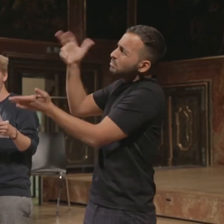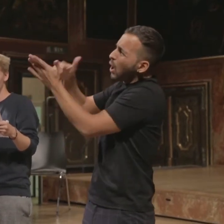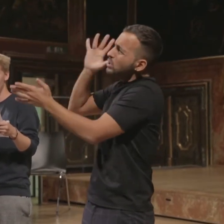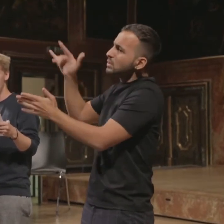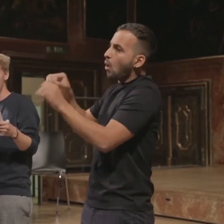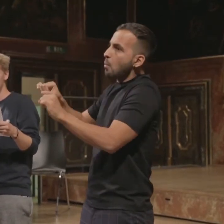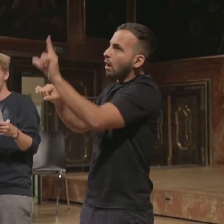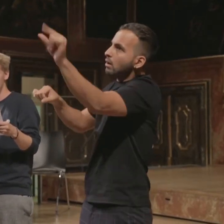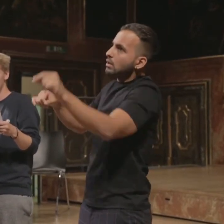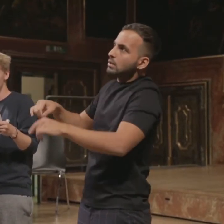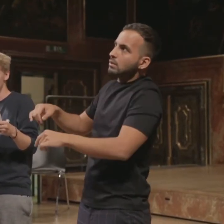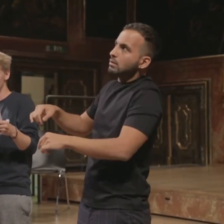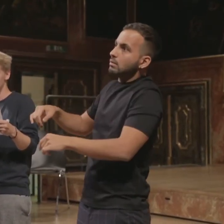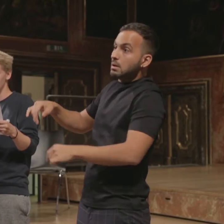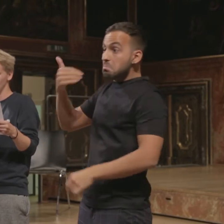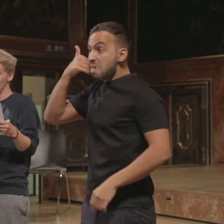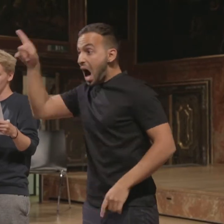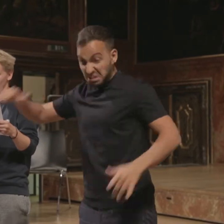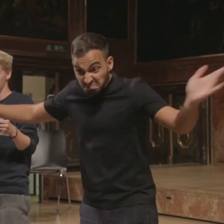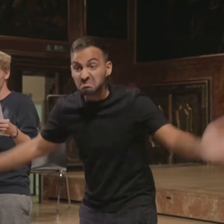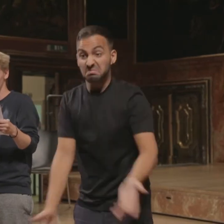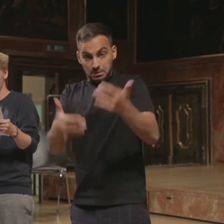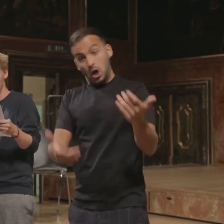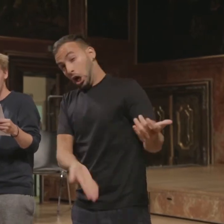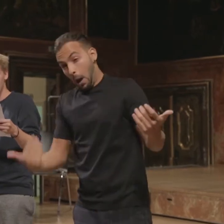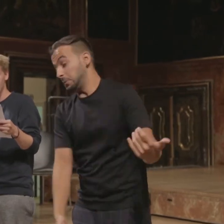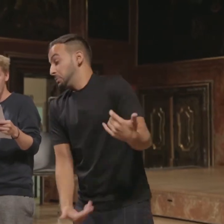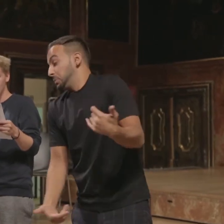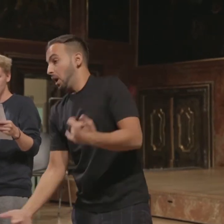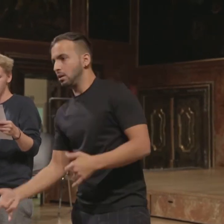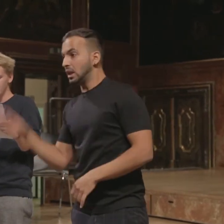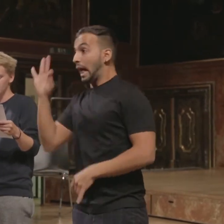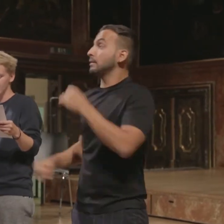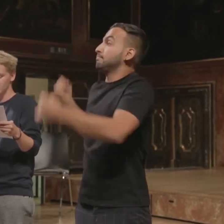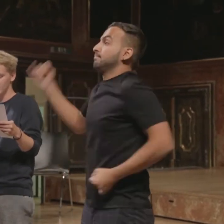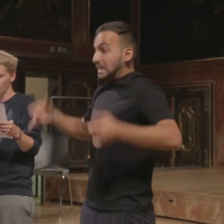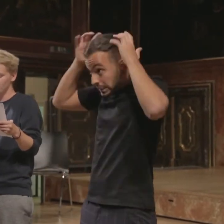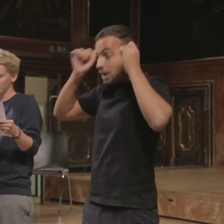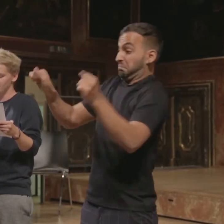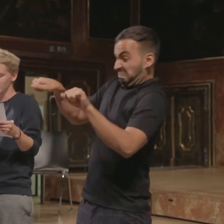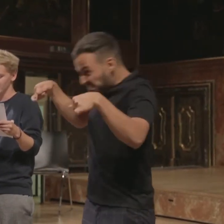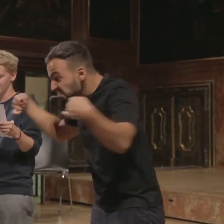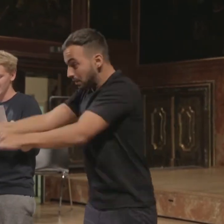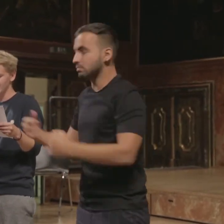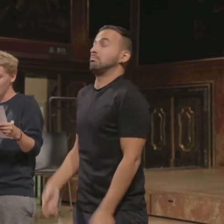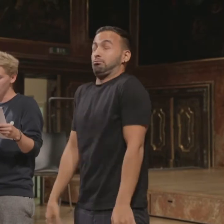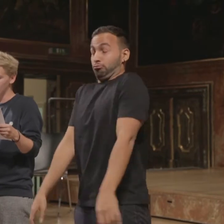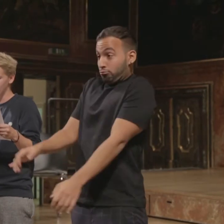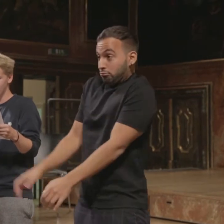Raum war, packte mich Kepler und zerrte mich in das Pro-EU-Austrittsauto. Tante Anke stülpte mir einen Sack über den Kopf und dann fuhren wir. Da Obdach relativ